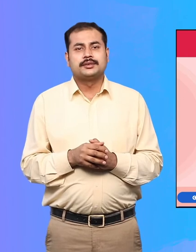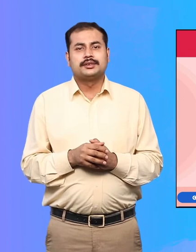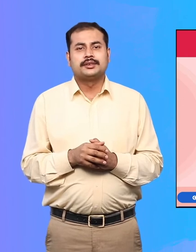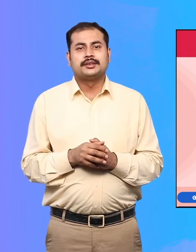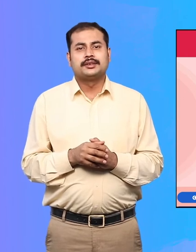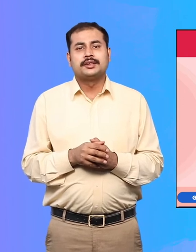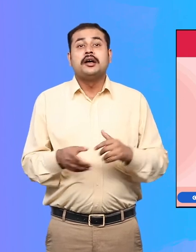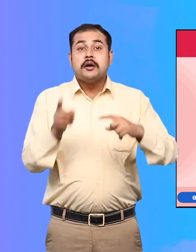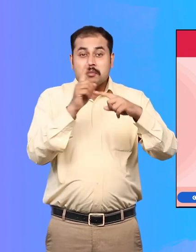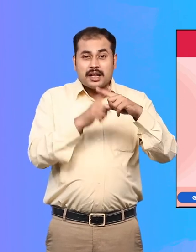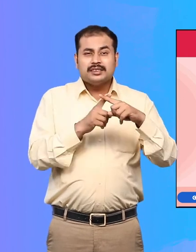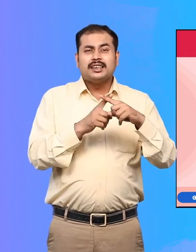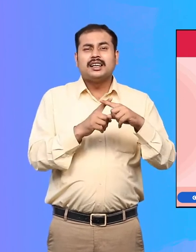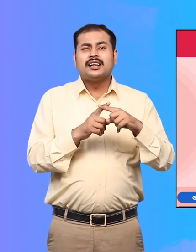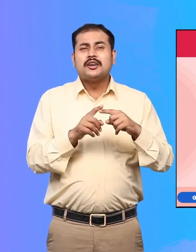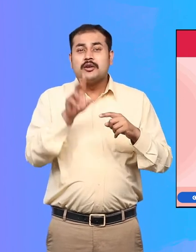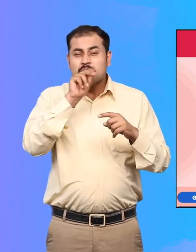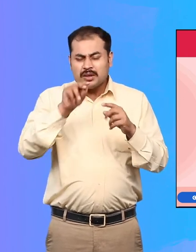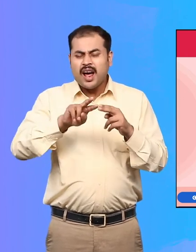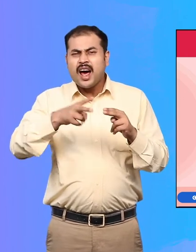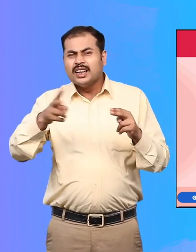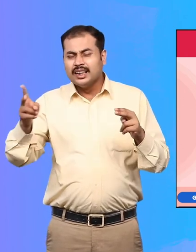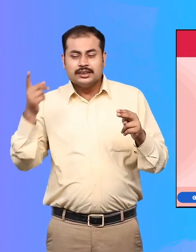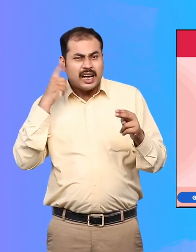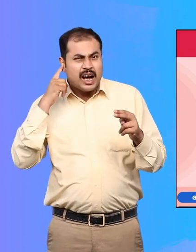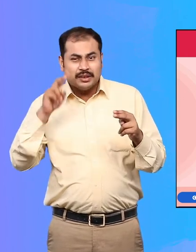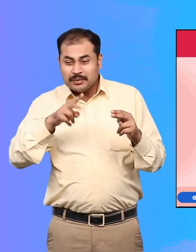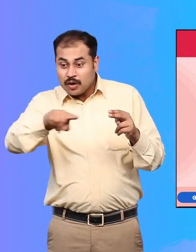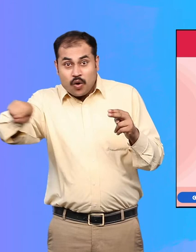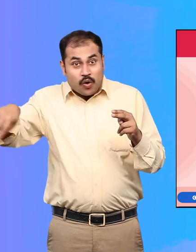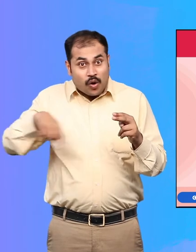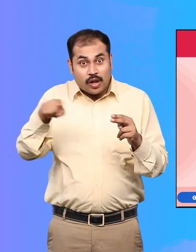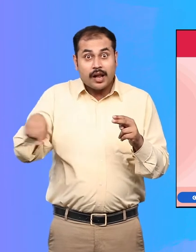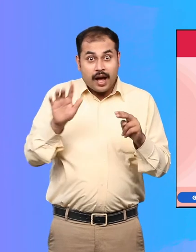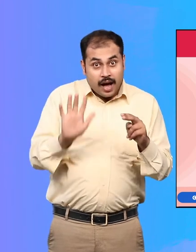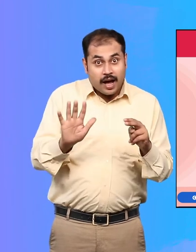इसे आसपास के आवाजों के बारे में समझाने के लिए भी इस्तेमाल किया जाता है